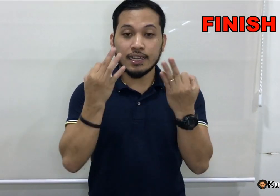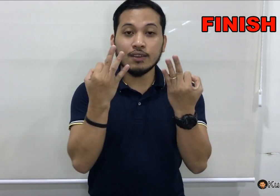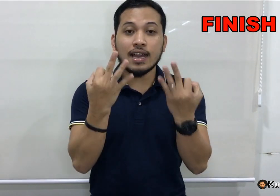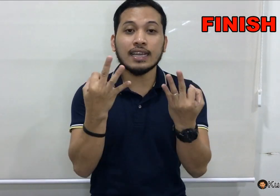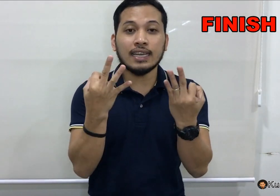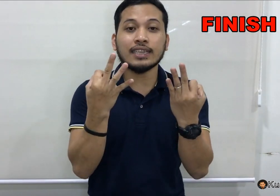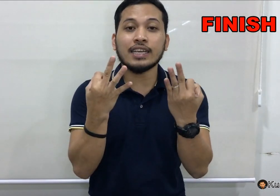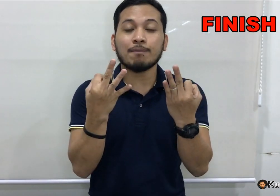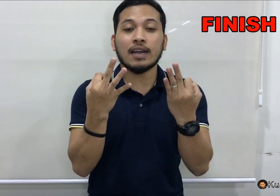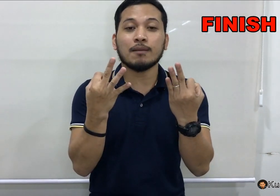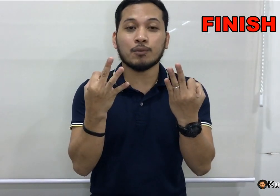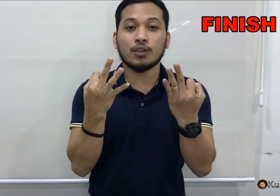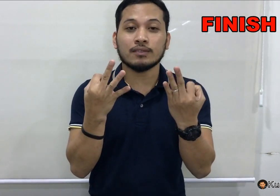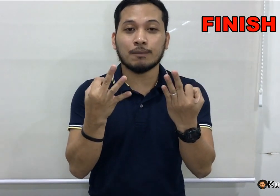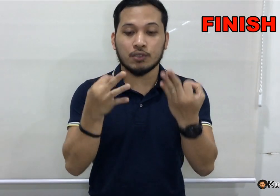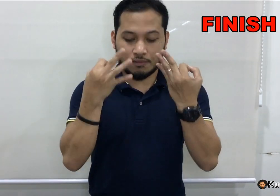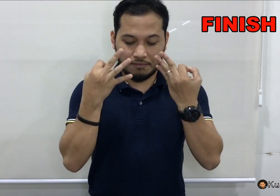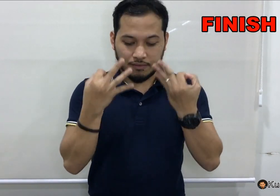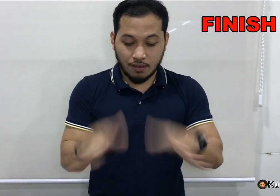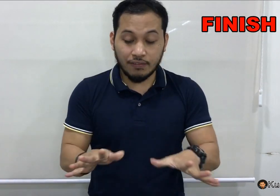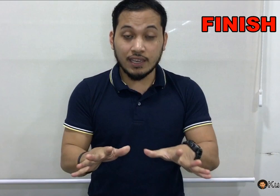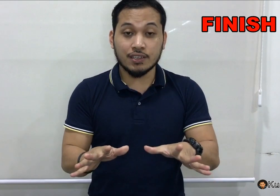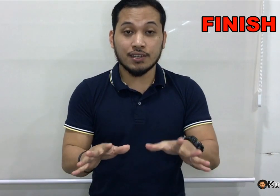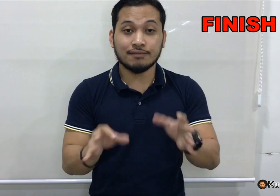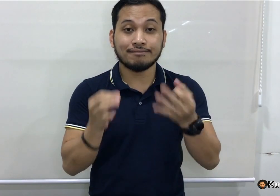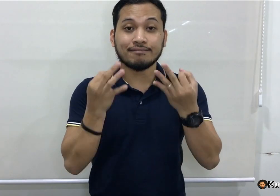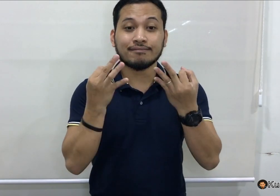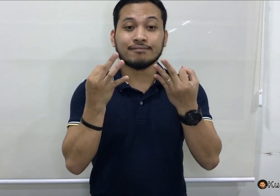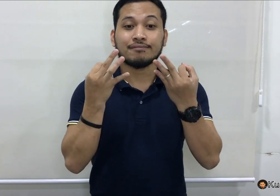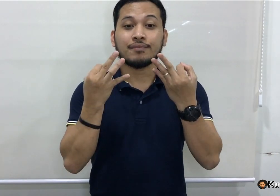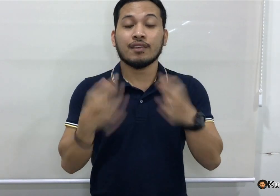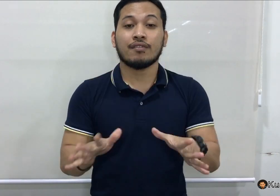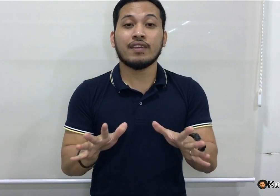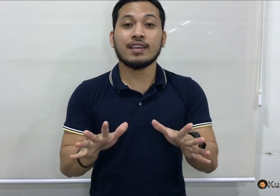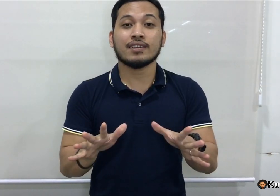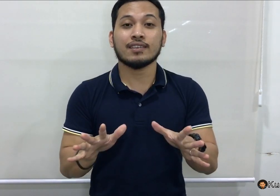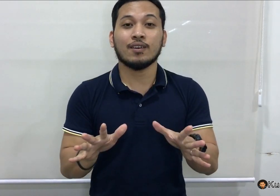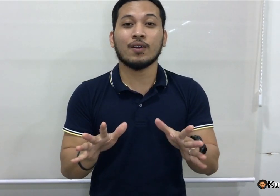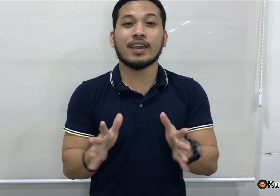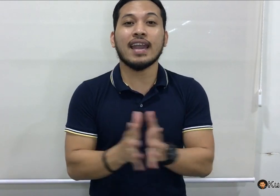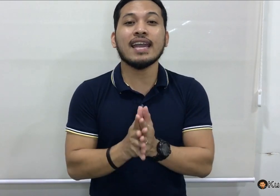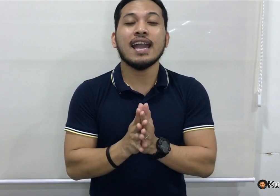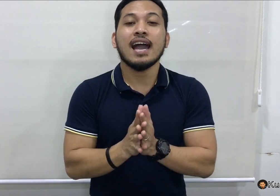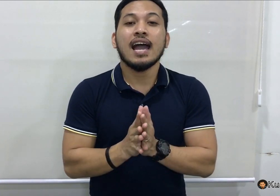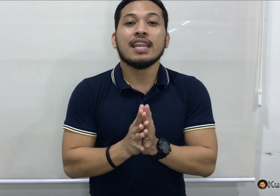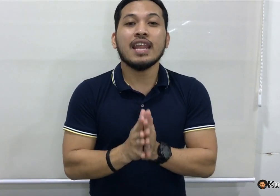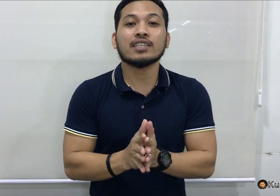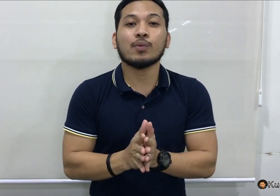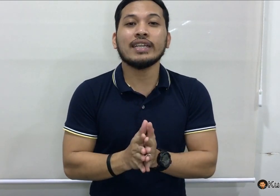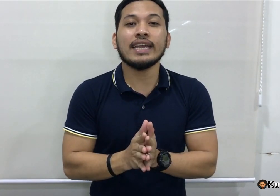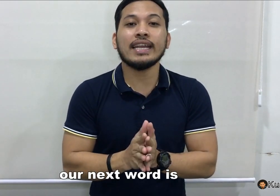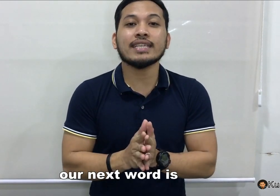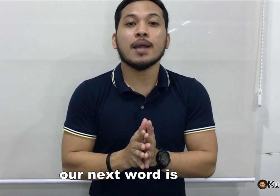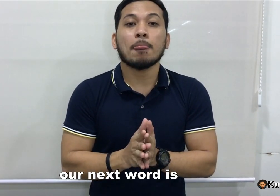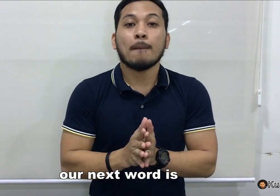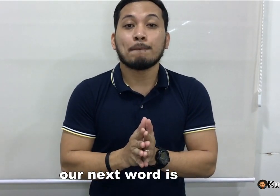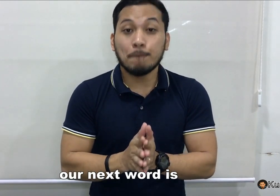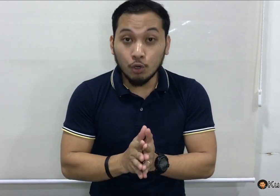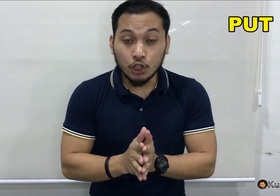Ganto lang. Nakalether F ka lang po, tapos finish. finish. Okay. Next word is, put.